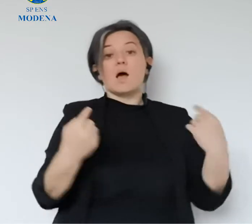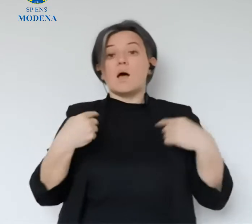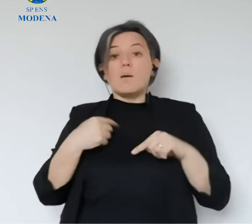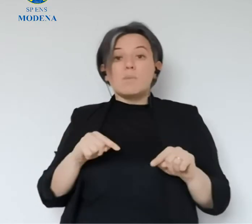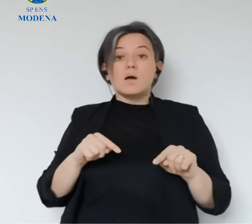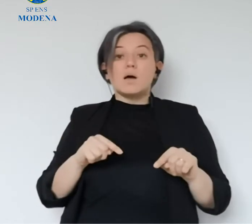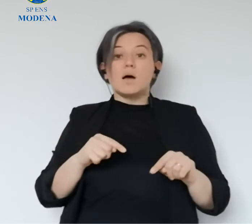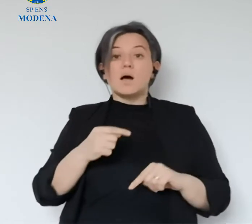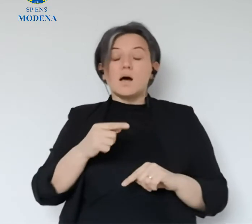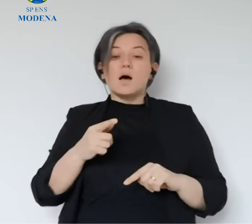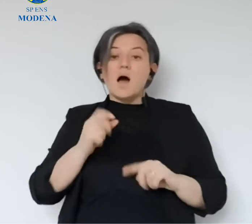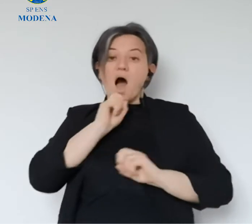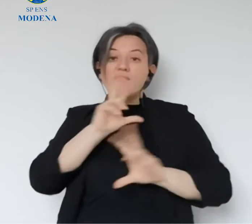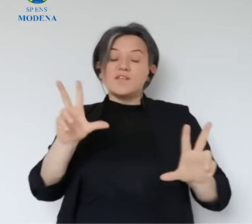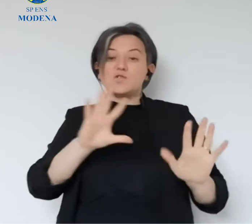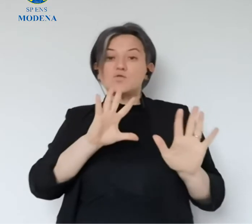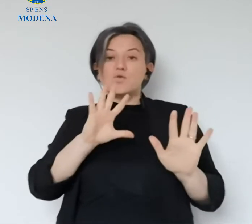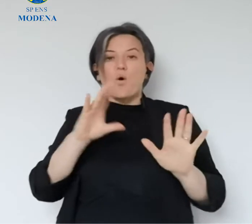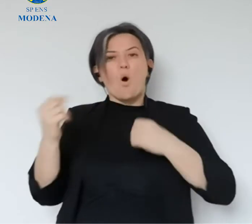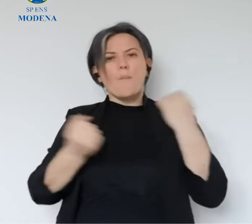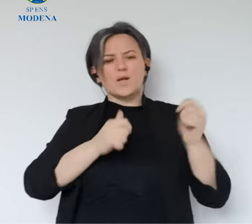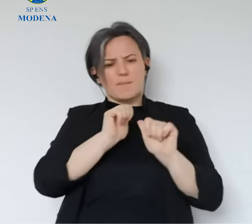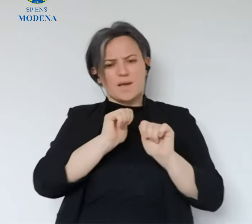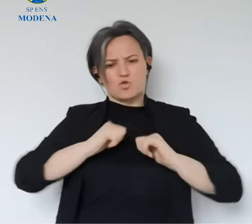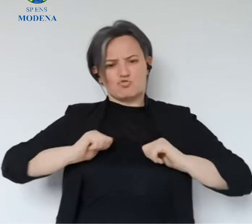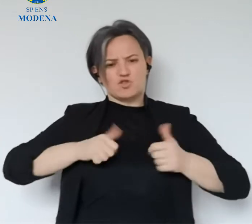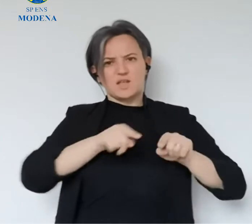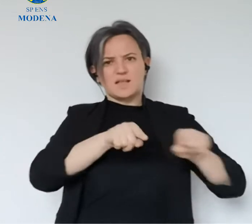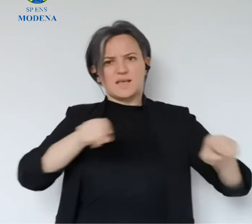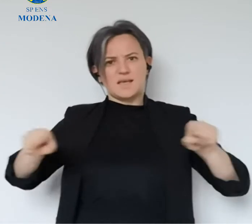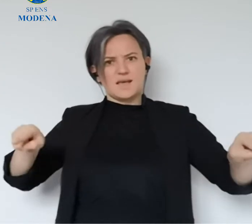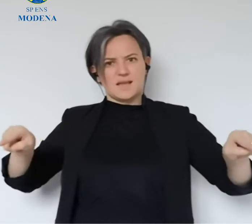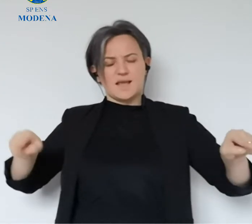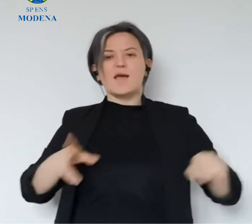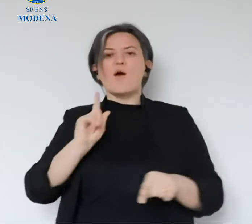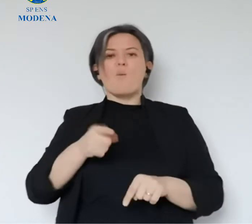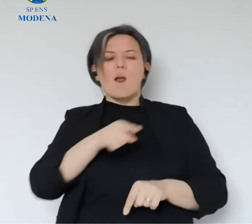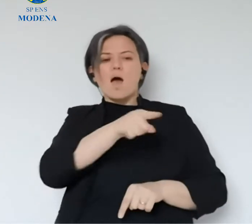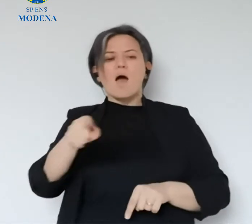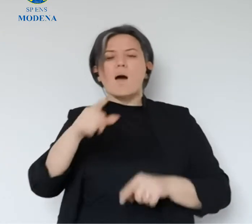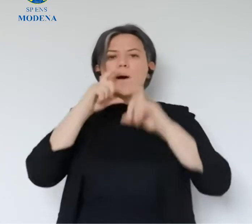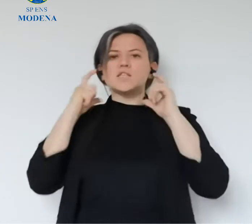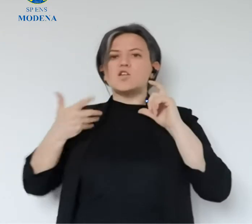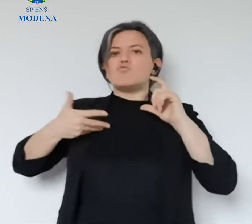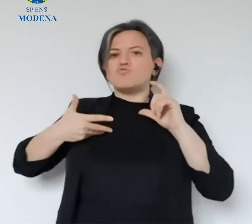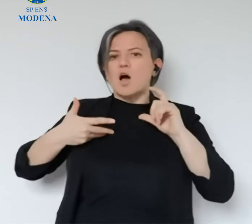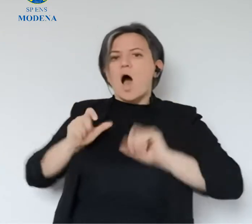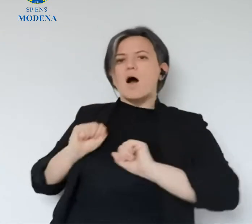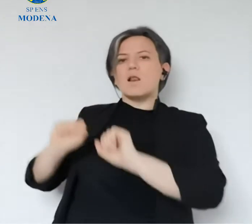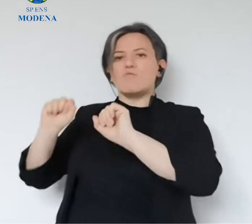avere questo dispositivo di protezione personale. Segnalo sempre questo bellissimo comportamento che tantissimi